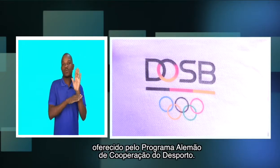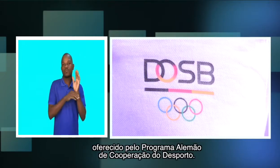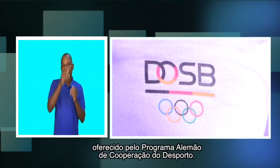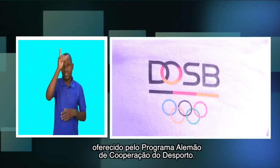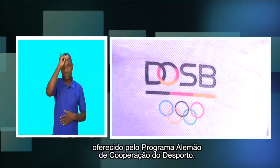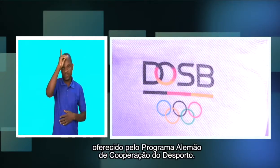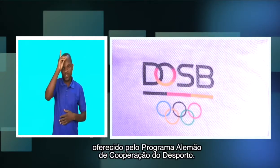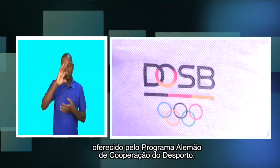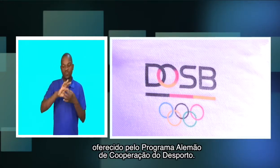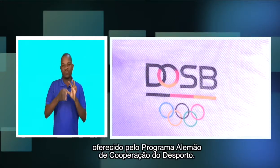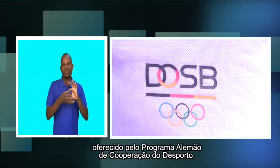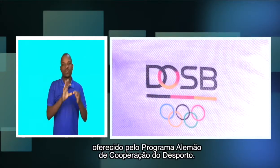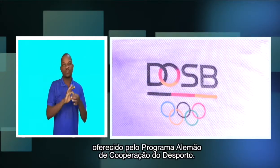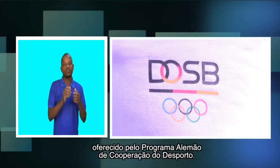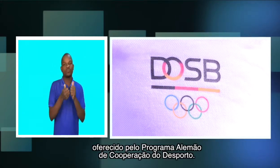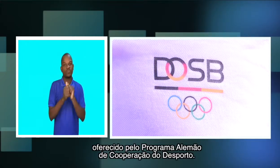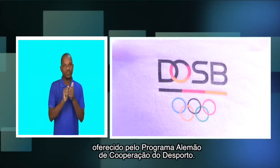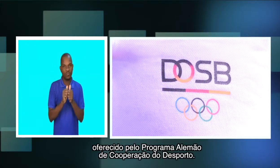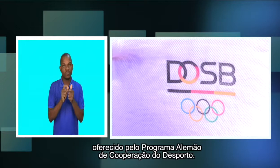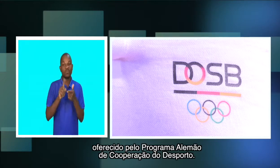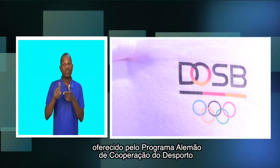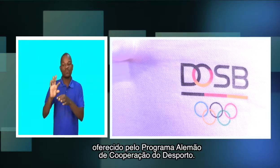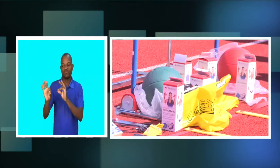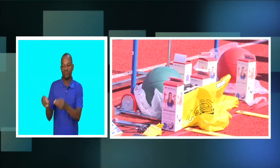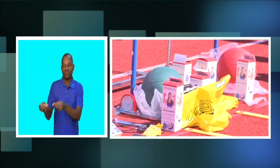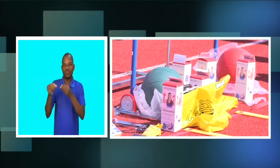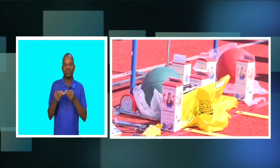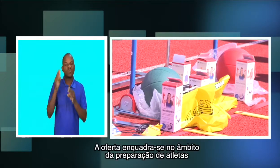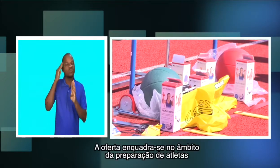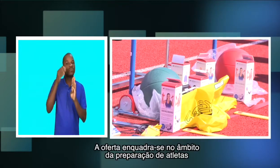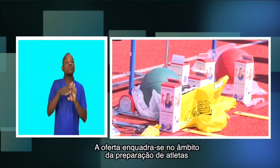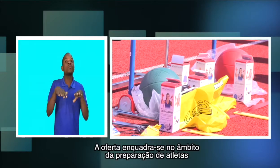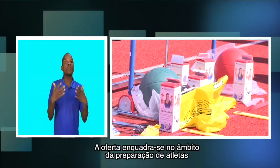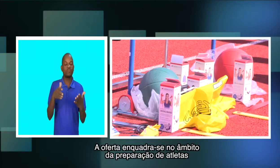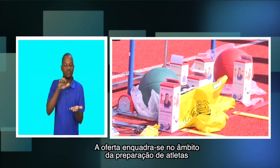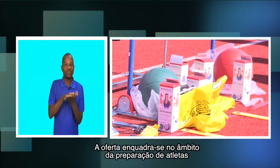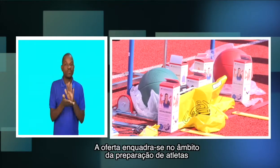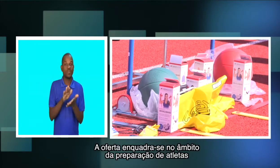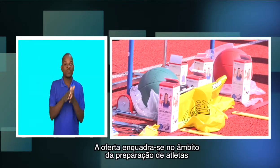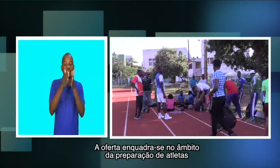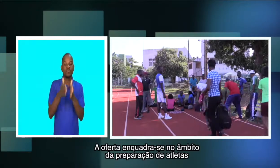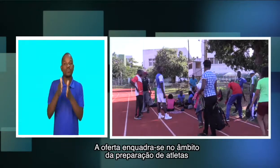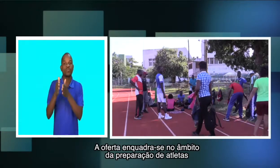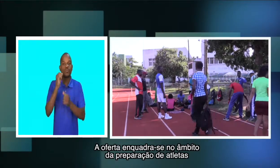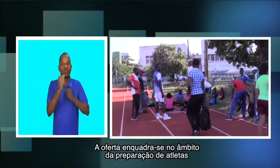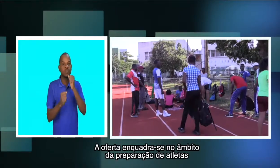Programa Alemão de Cooperação do Desporto. A oferta enquadra-se no âmbito da preparação de